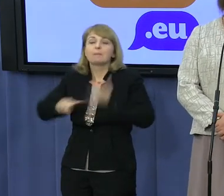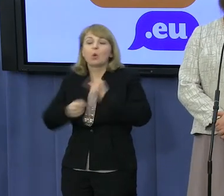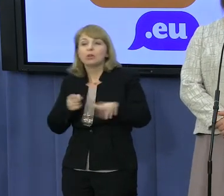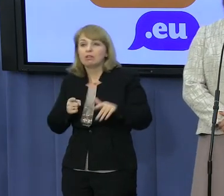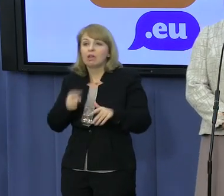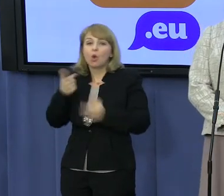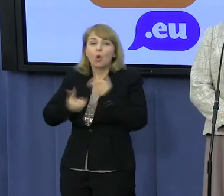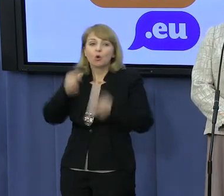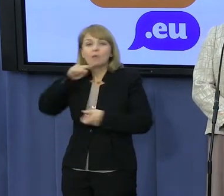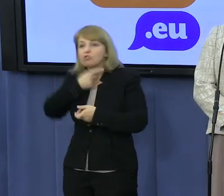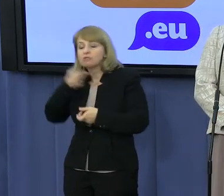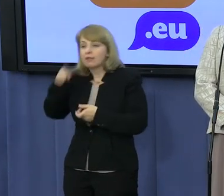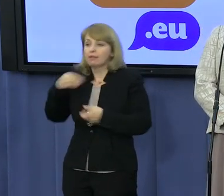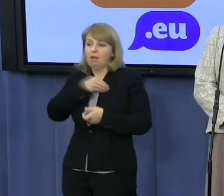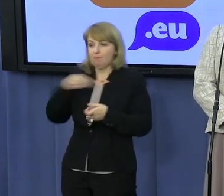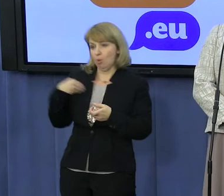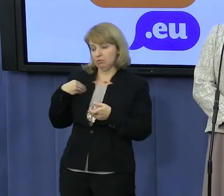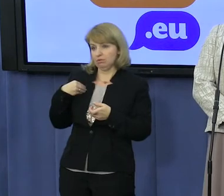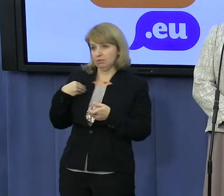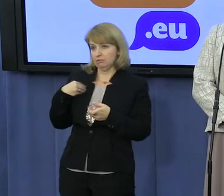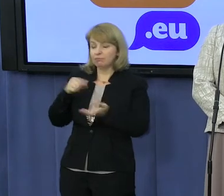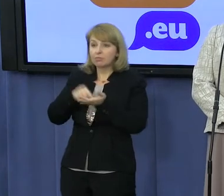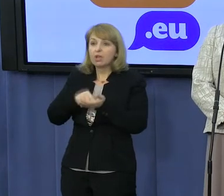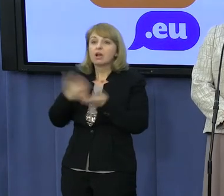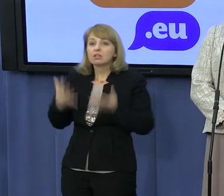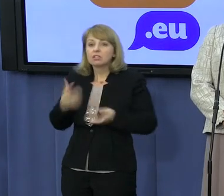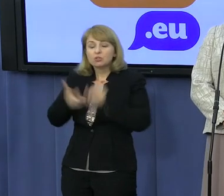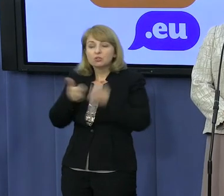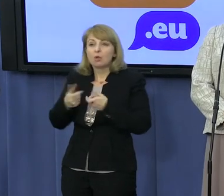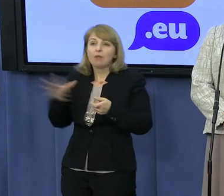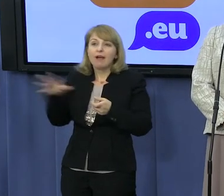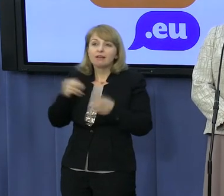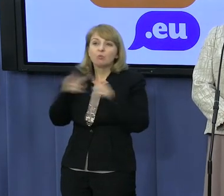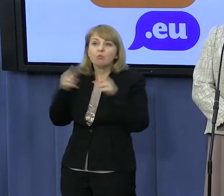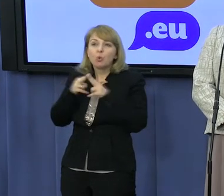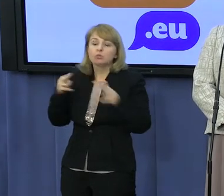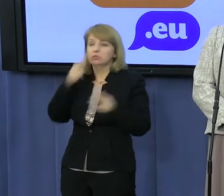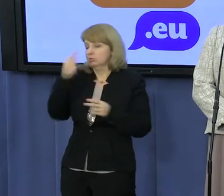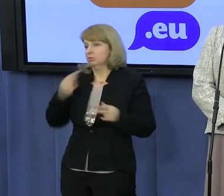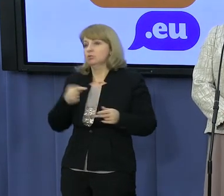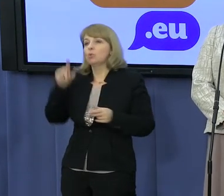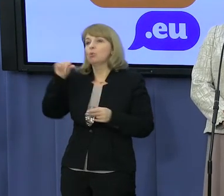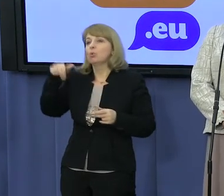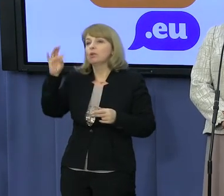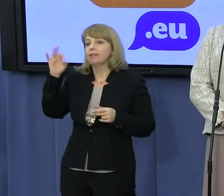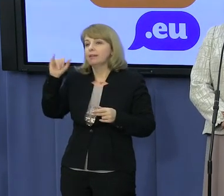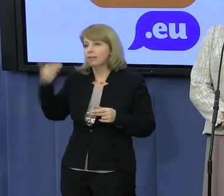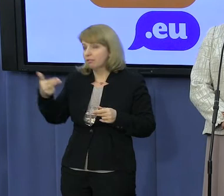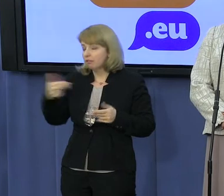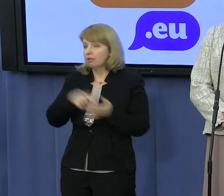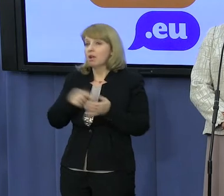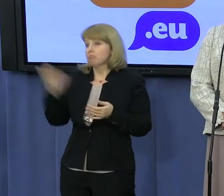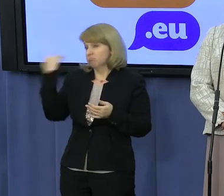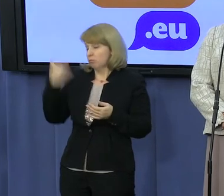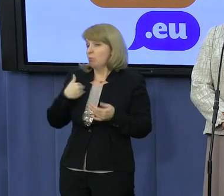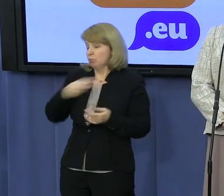zaszkodzenia próbie wtedy nawiązania stosunków z Putinem i z Rosją Putinowską, którą zrobił, przypomnę Donald